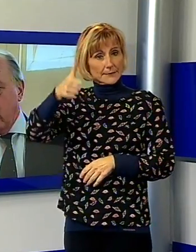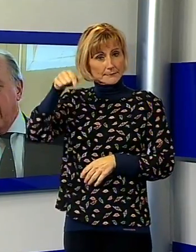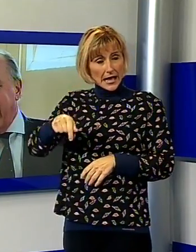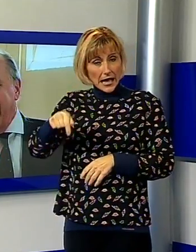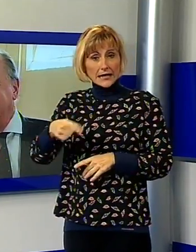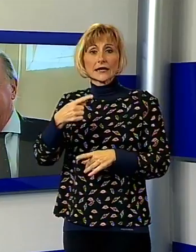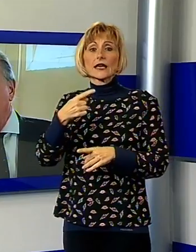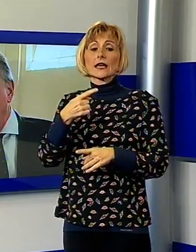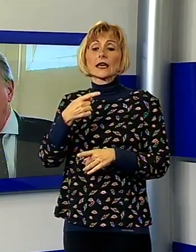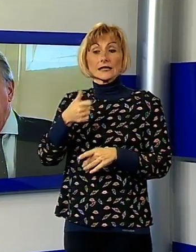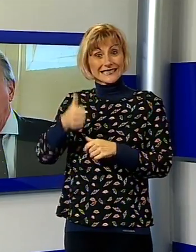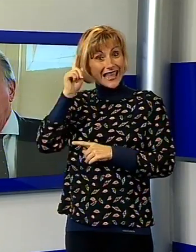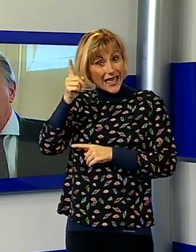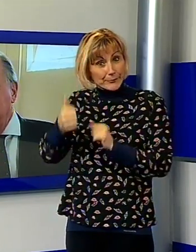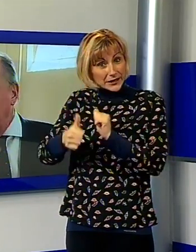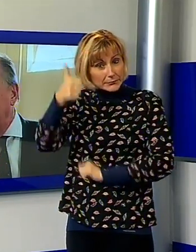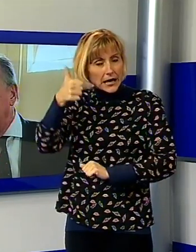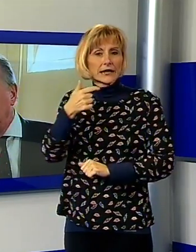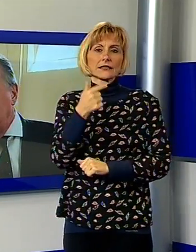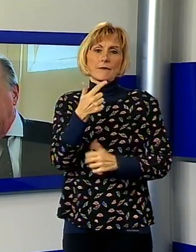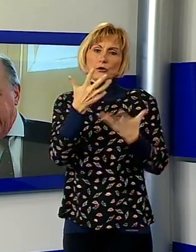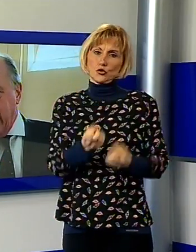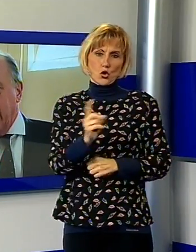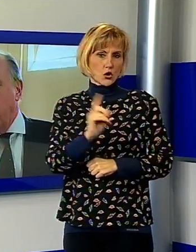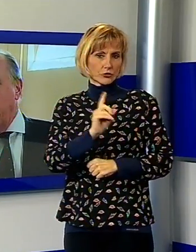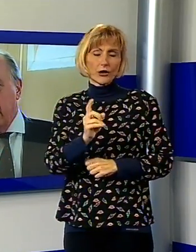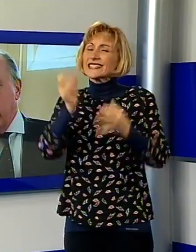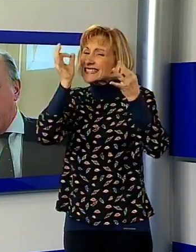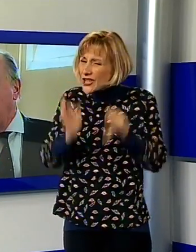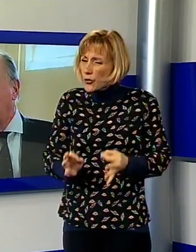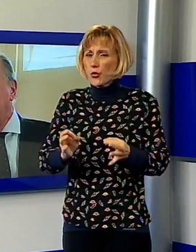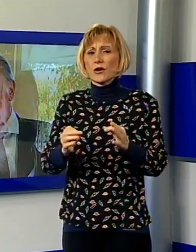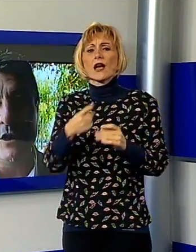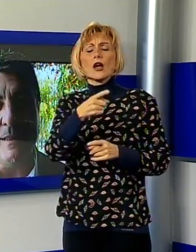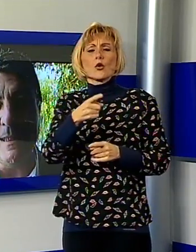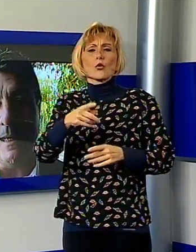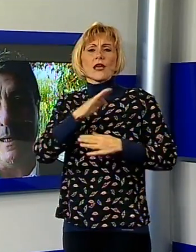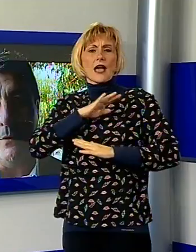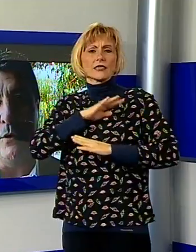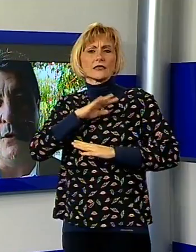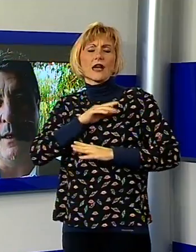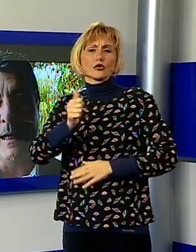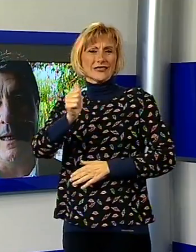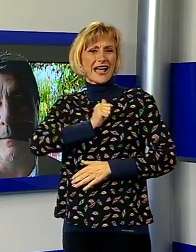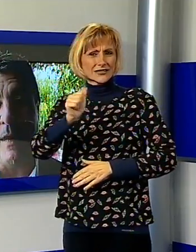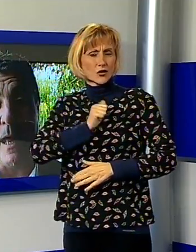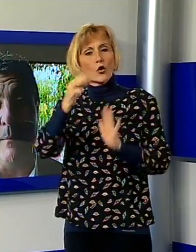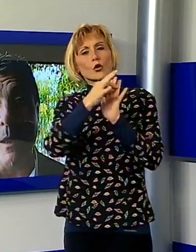accetterà e con ogni probabilità si candiderà da solo con le proprie liste civiche. Nel PD a quel punto potrebbe maturare la